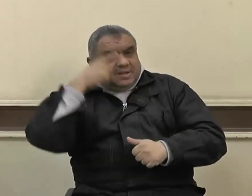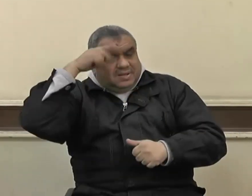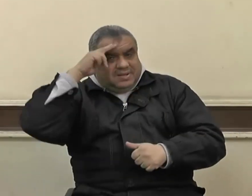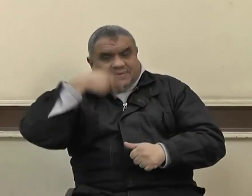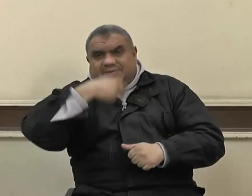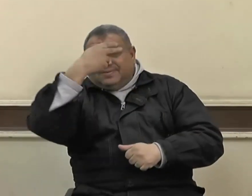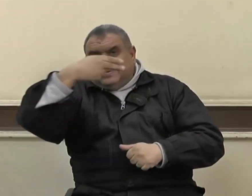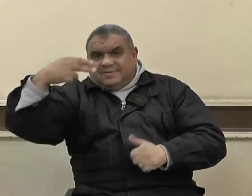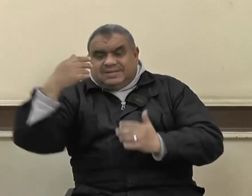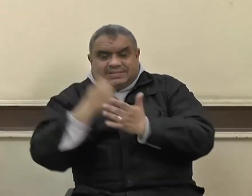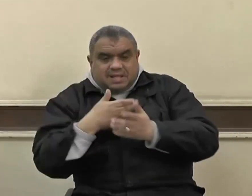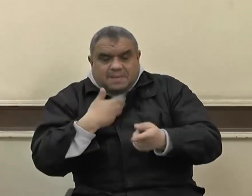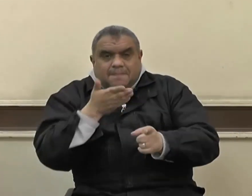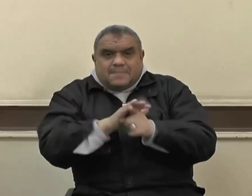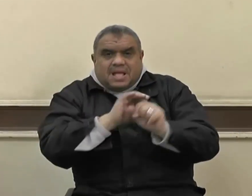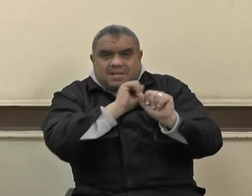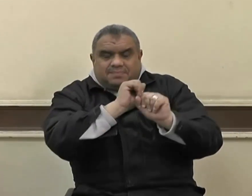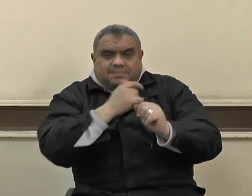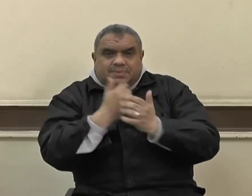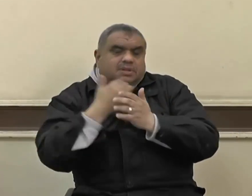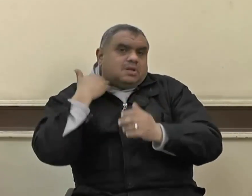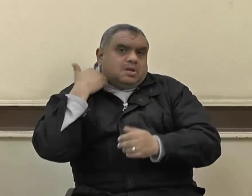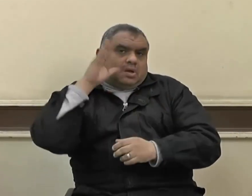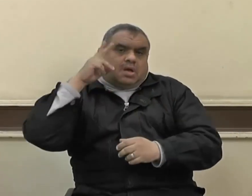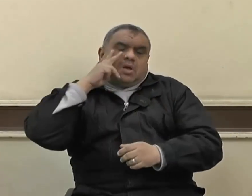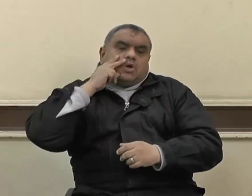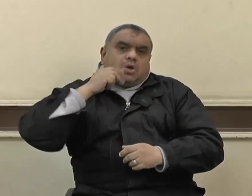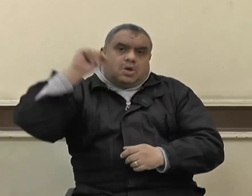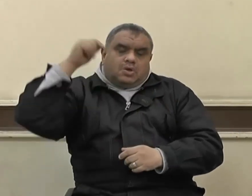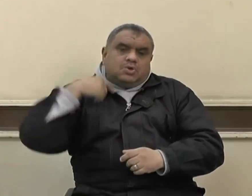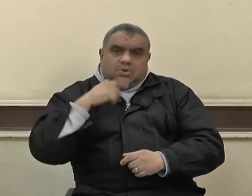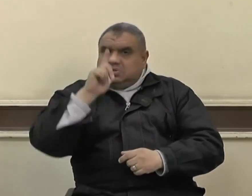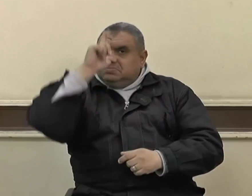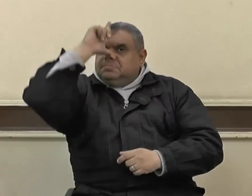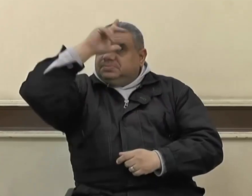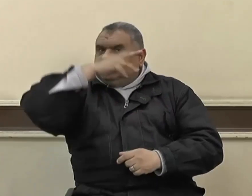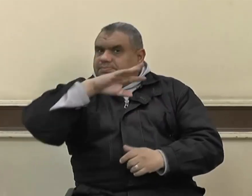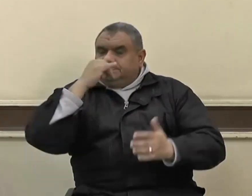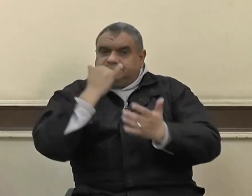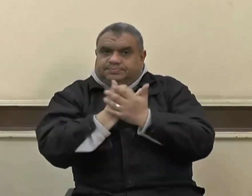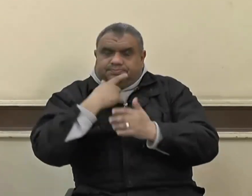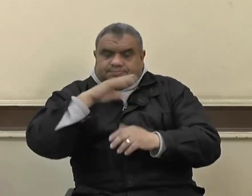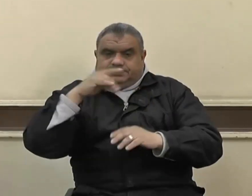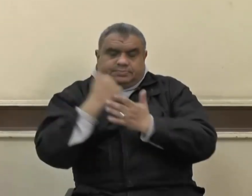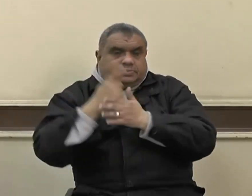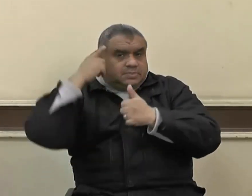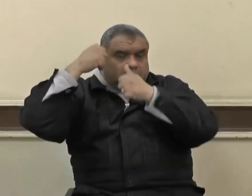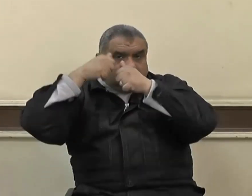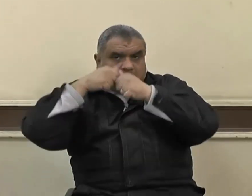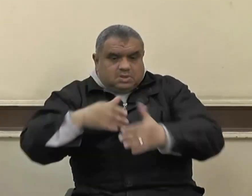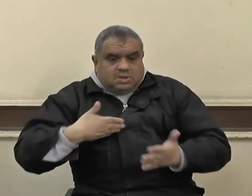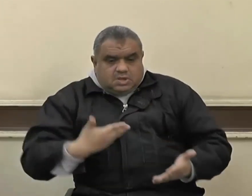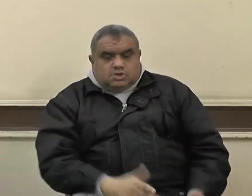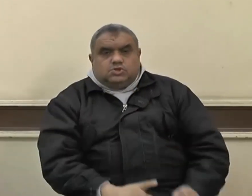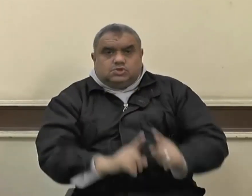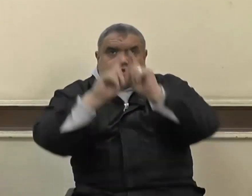بيده لا يكلم أحد في سبيل الله والله أعلم بمن يكلم في سبيله